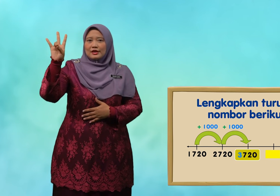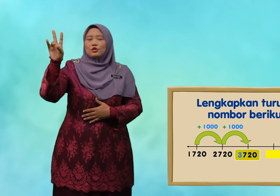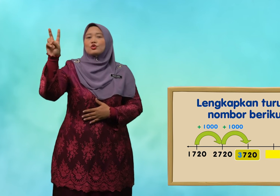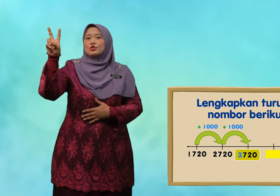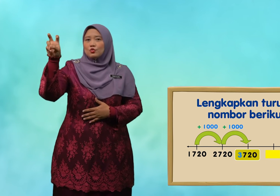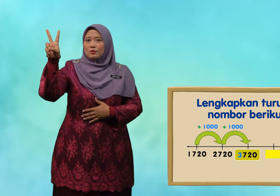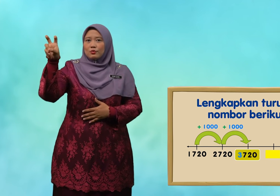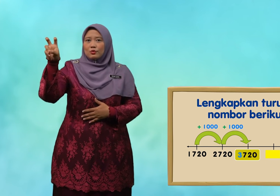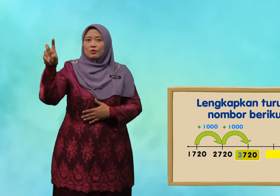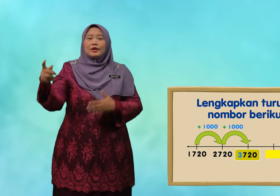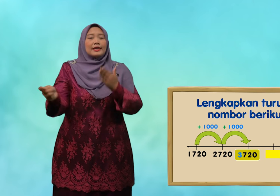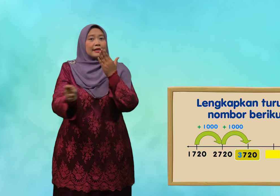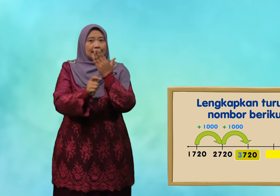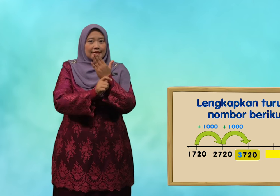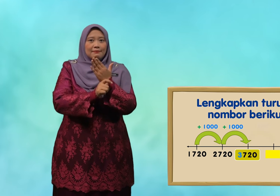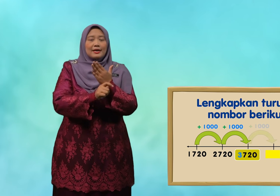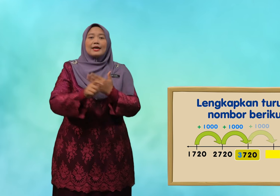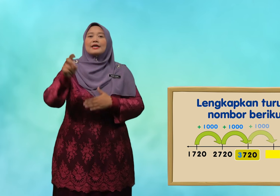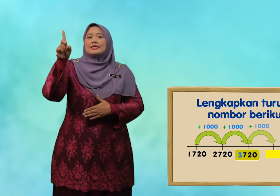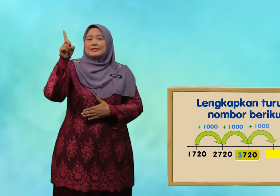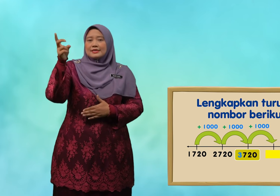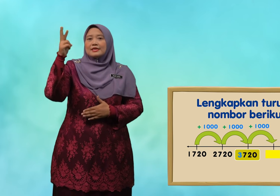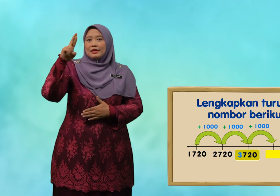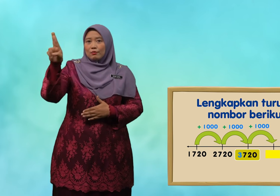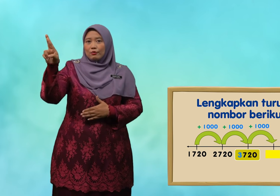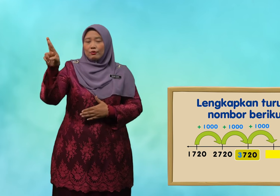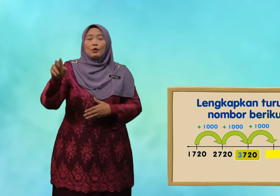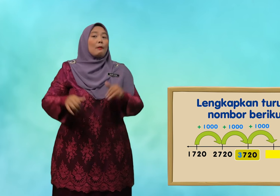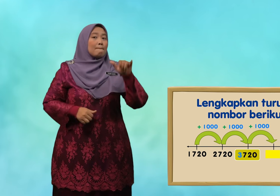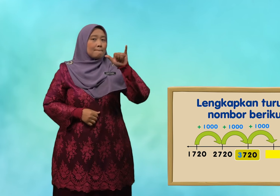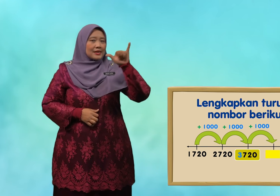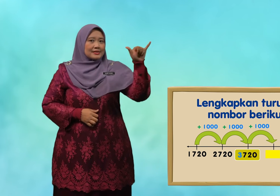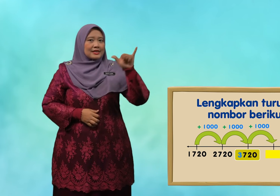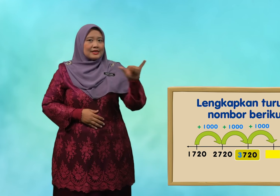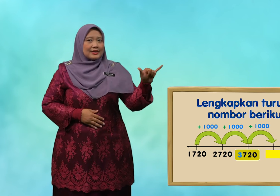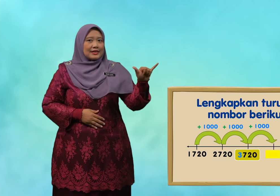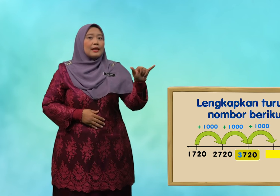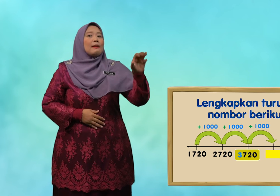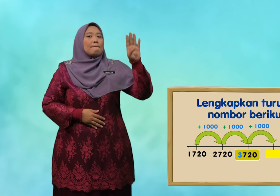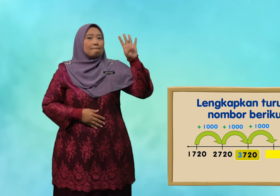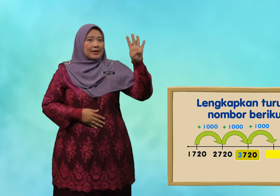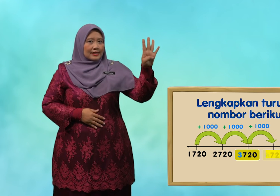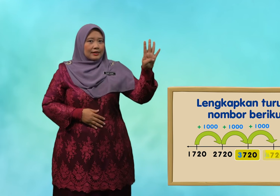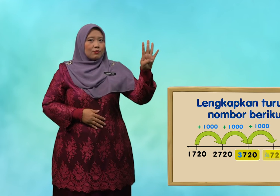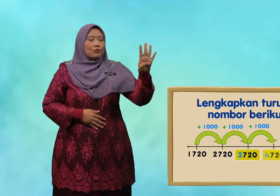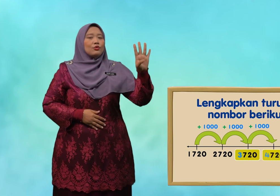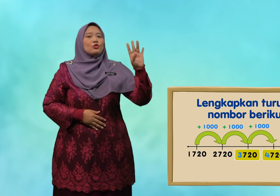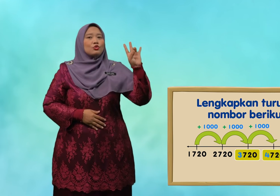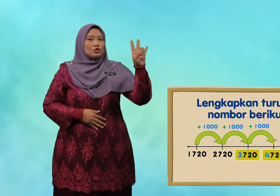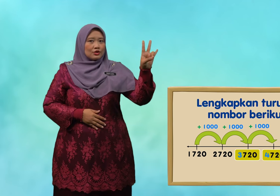ratus dua puluh ditambah seribu menjadi empat ribu tujuh